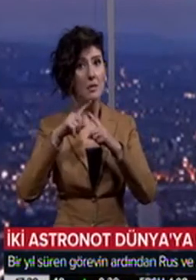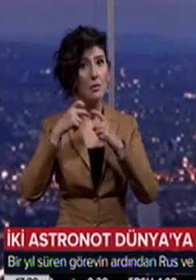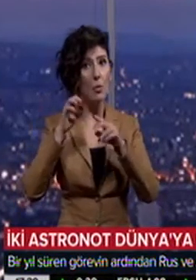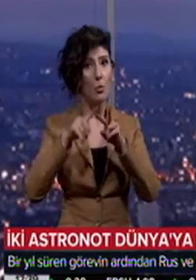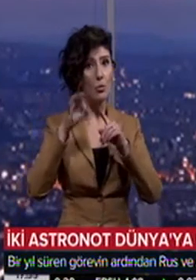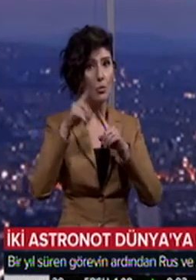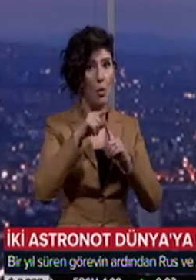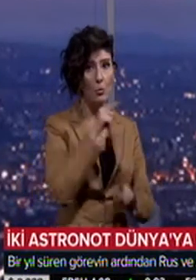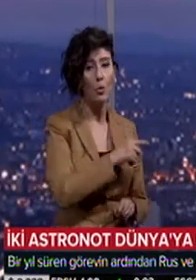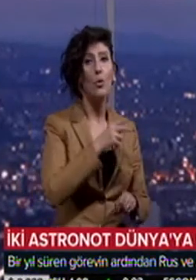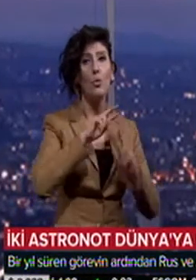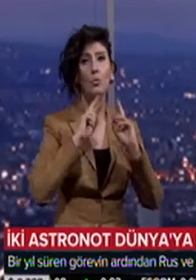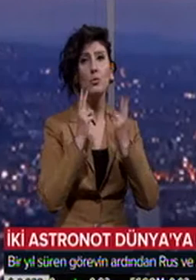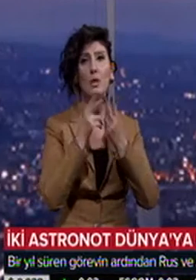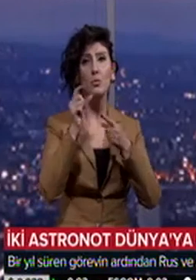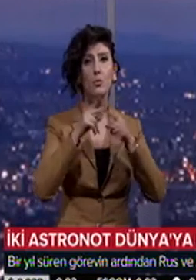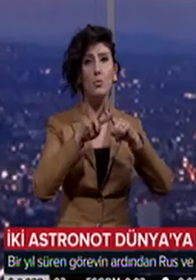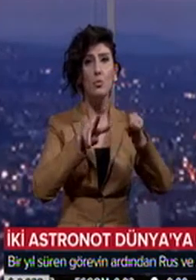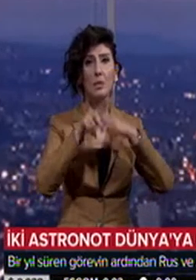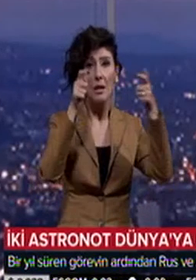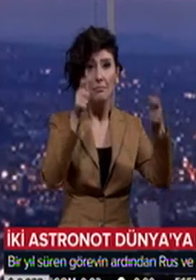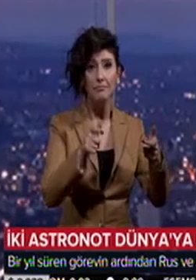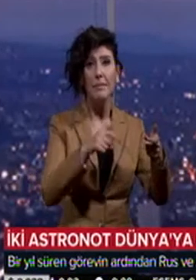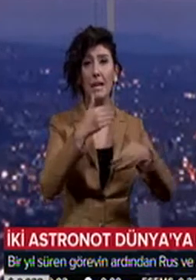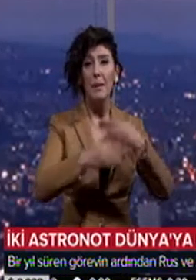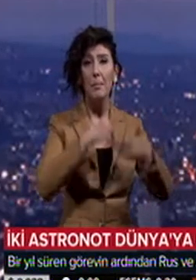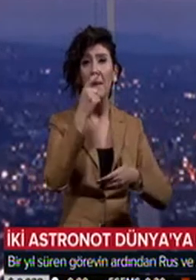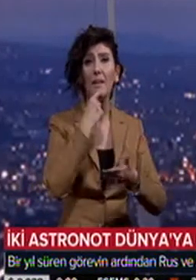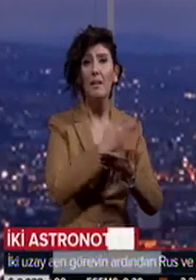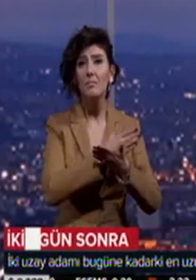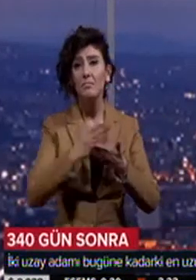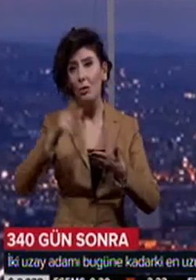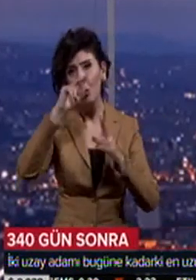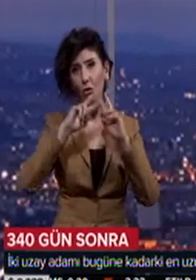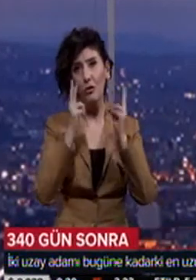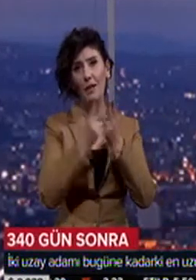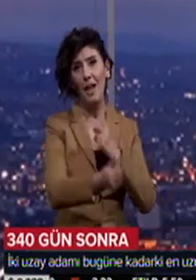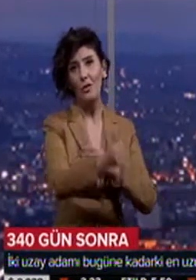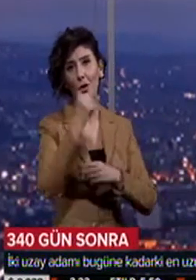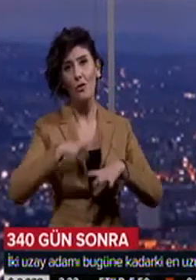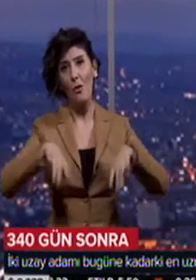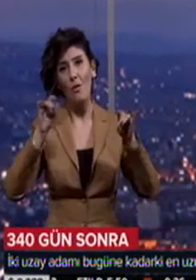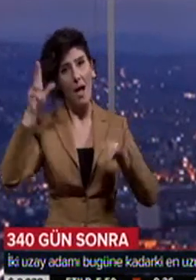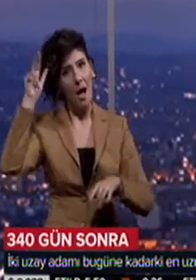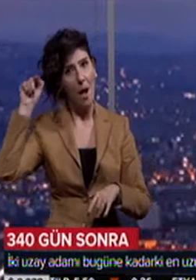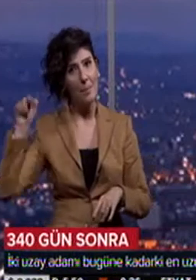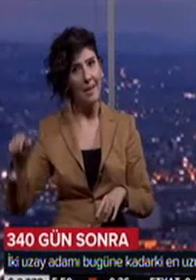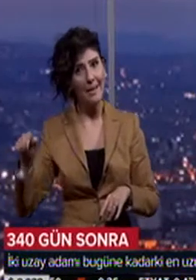uluslararası uzay istasyonunda geçirdikleri yaklaşık bir yılın ardından dünyaya döndü. Amerika Birleşik Devletleri'nden Scott Kelly